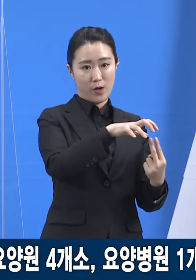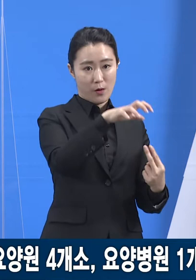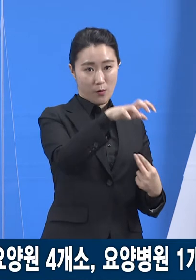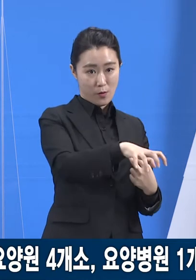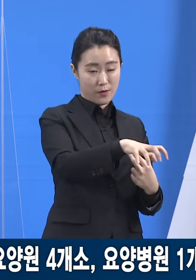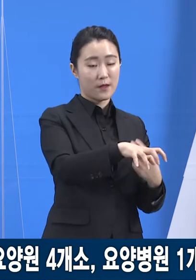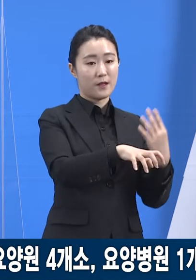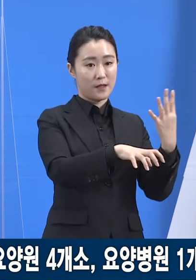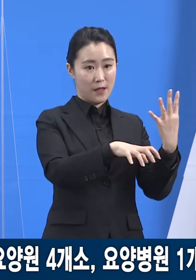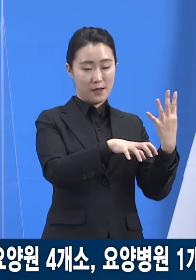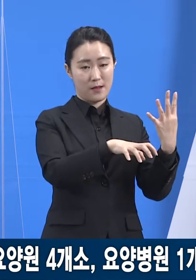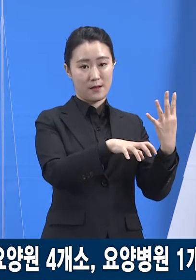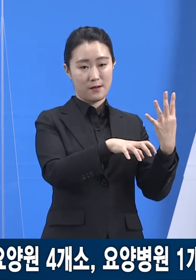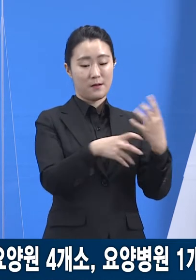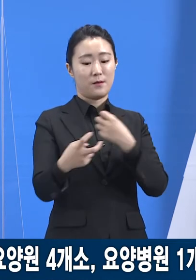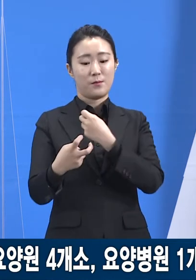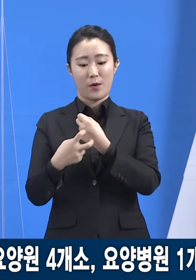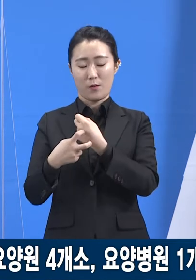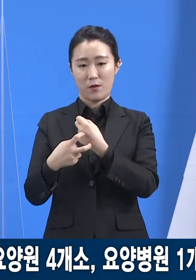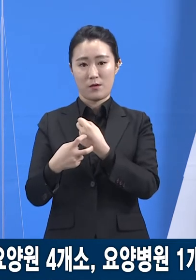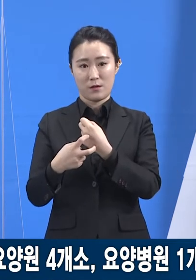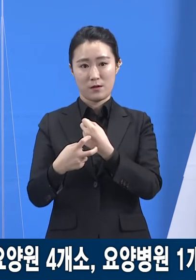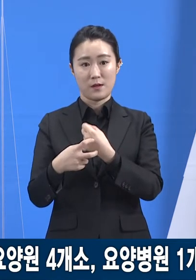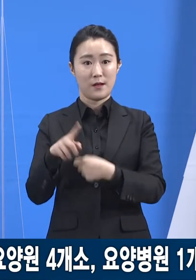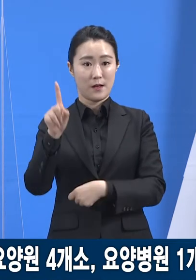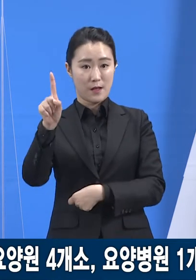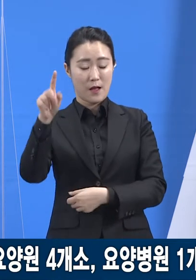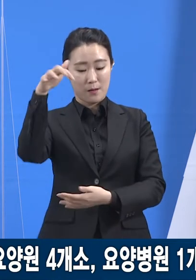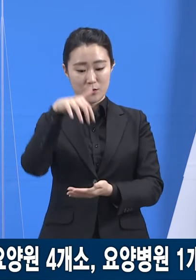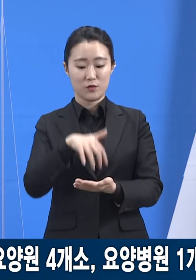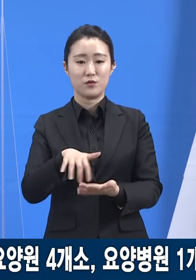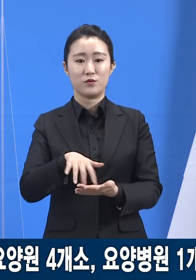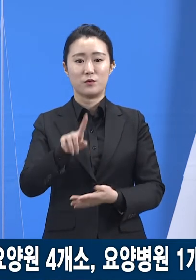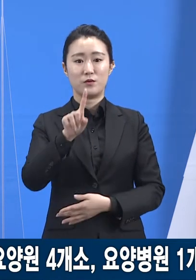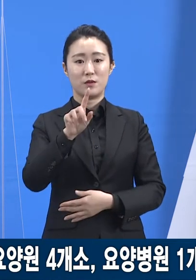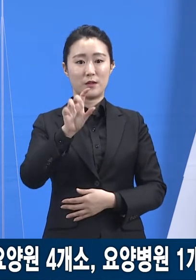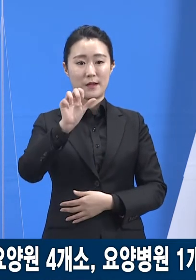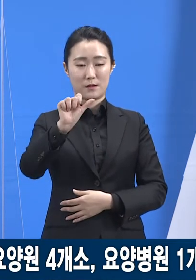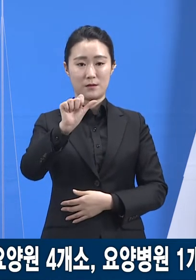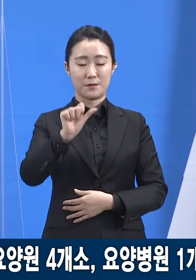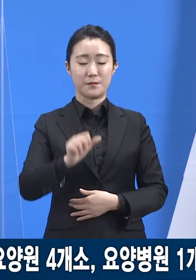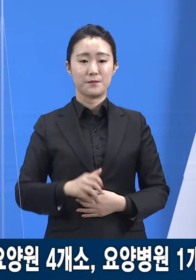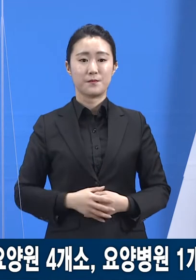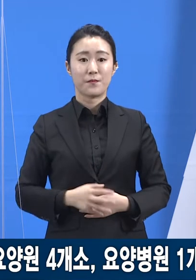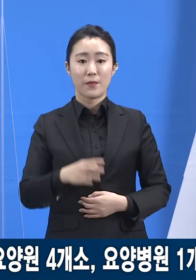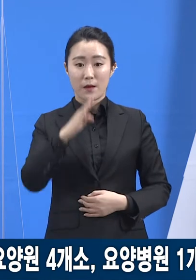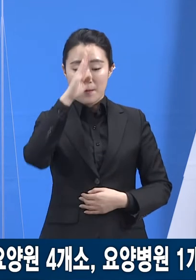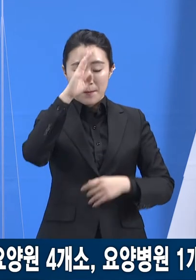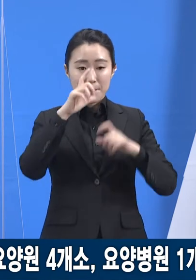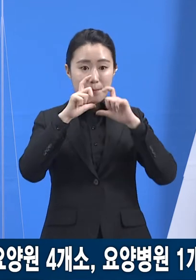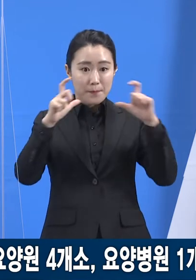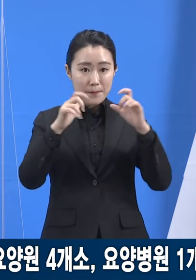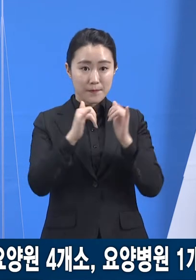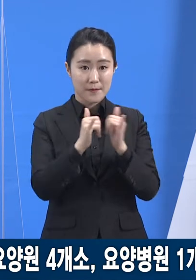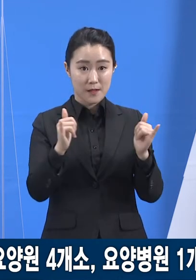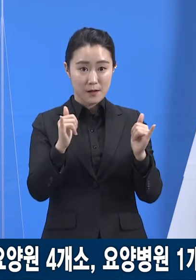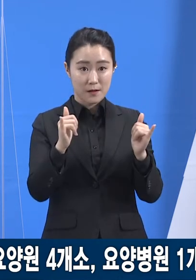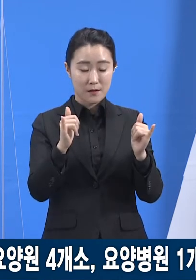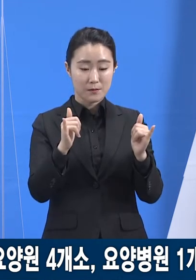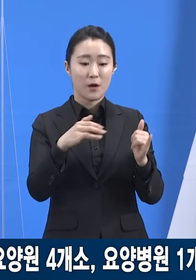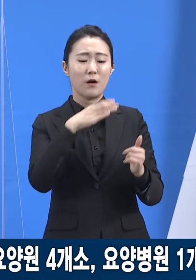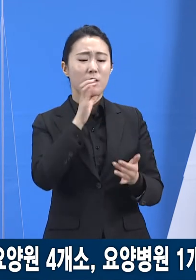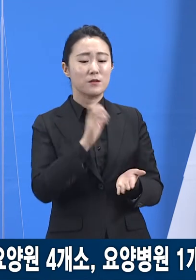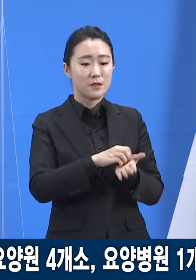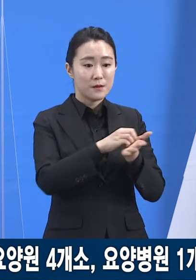요양병원 1개소 등 총 5개소입니다. 확진자는 입소자 72명,